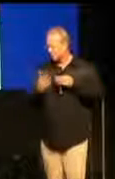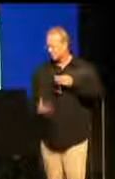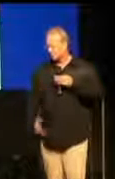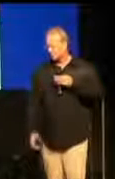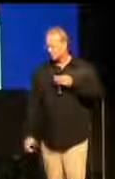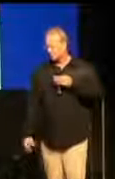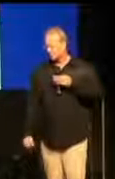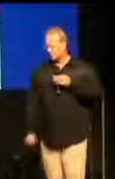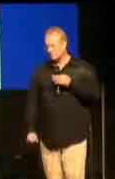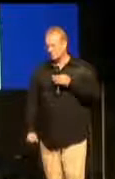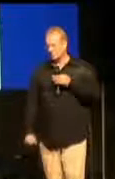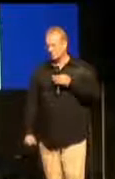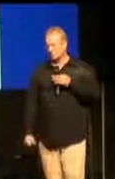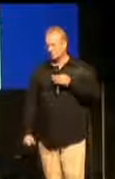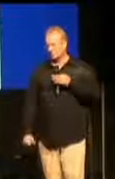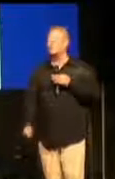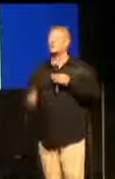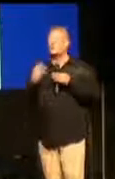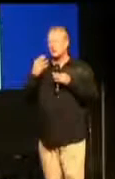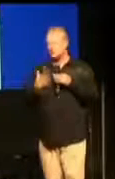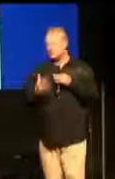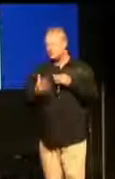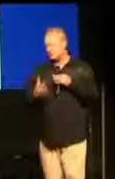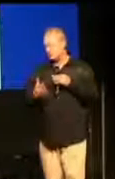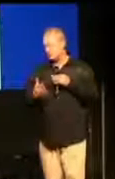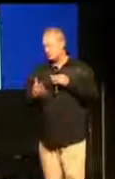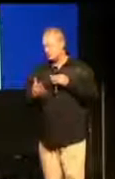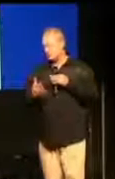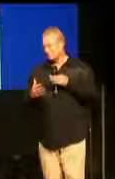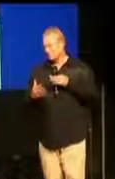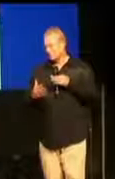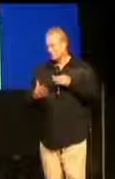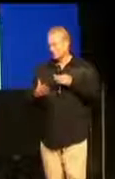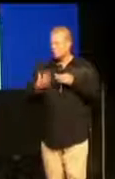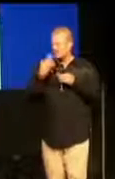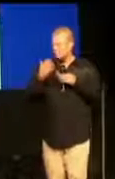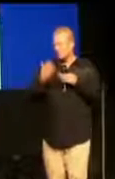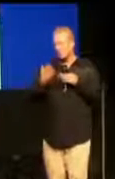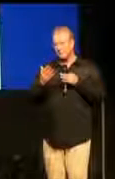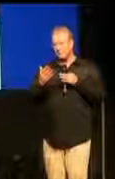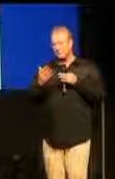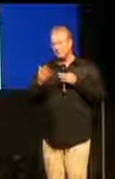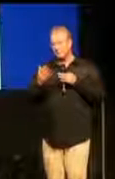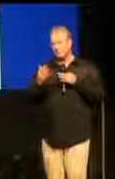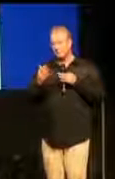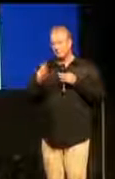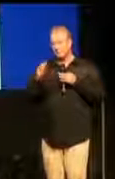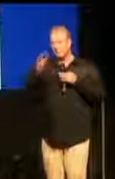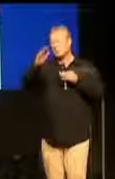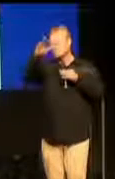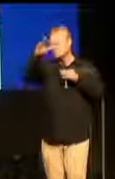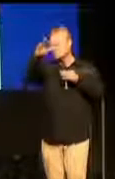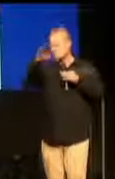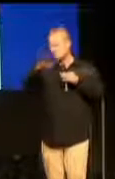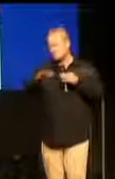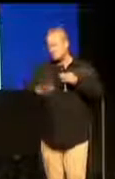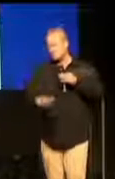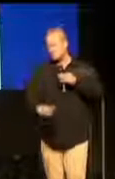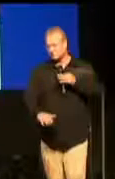viele Sachen falsch gemacht. Und ich schäme mich dafür. Bitte vergib mir.